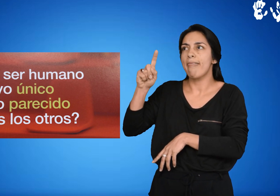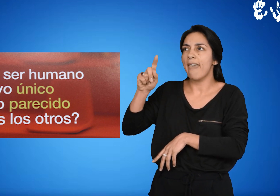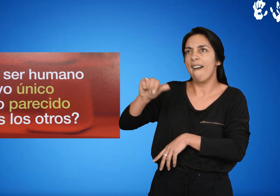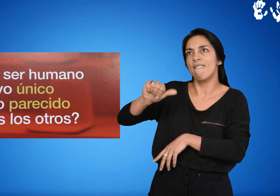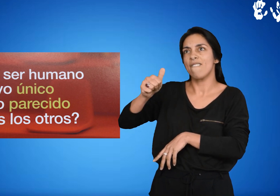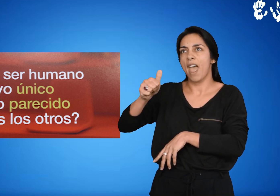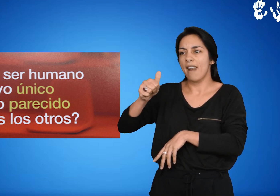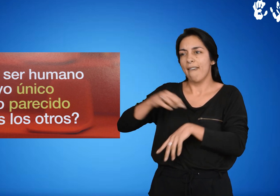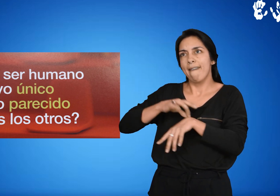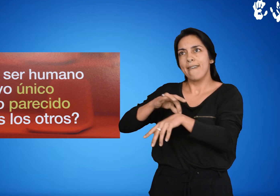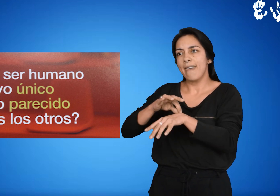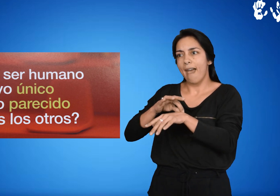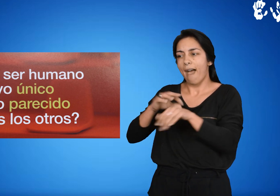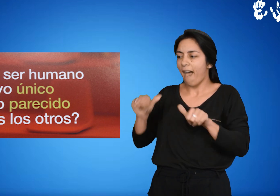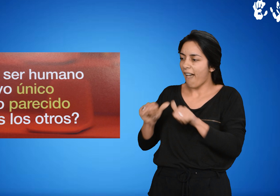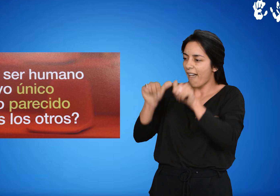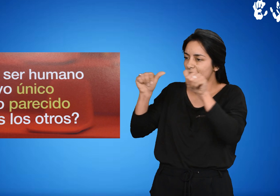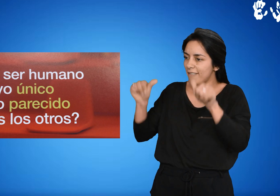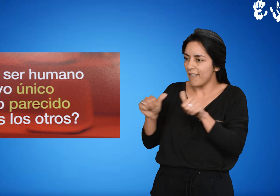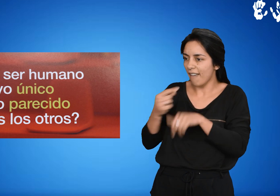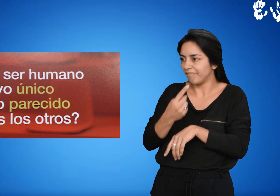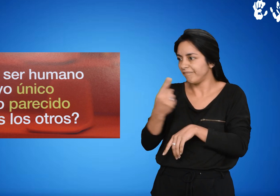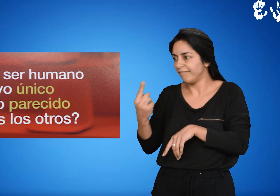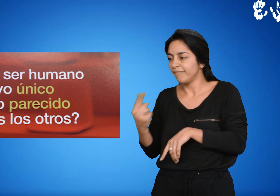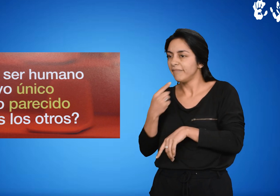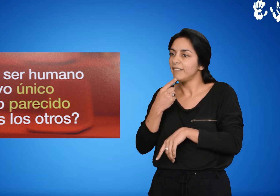que rige el actuar, se le llama. Bien común.